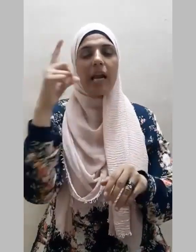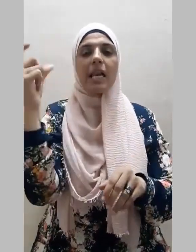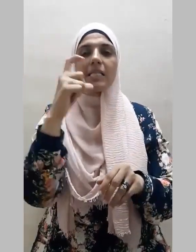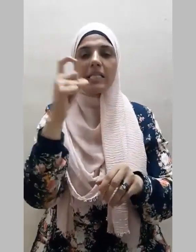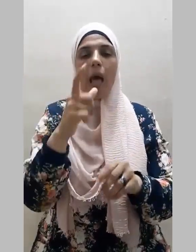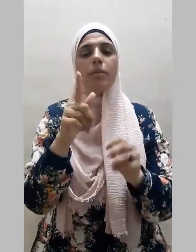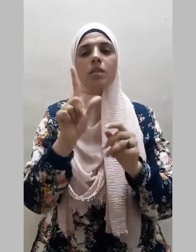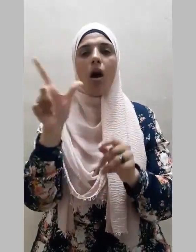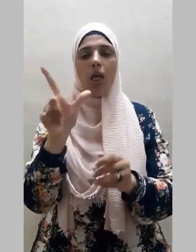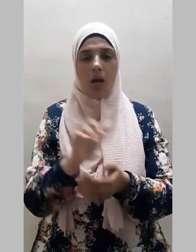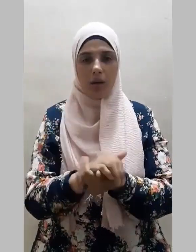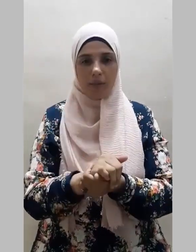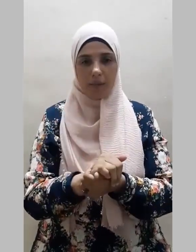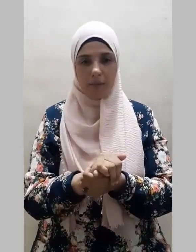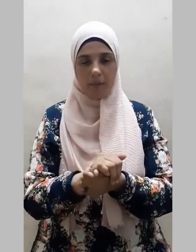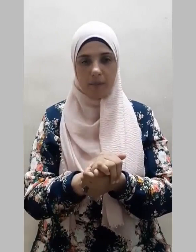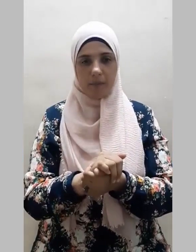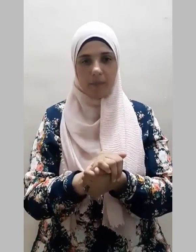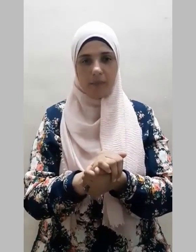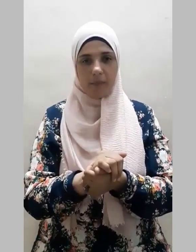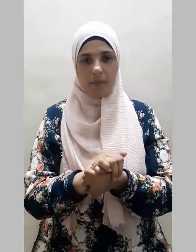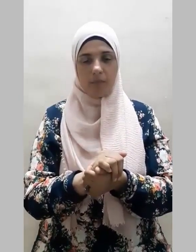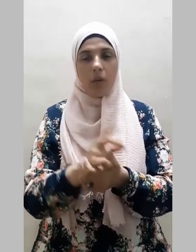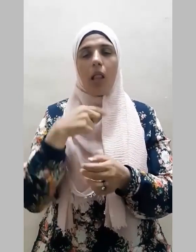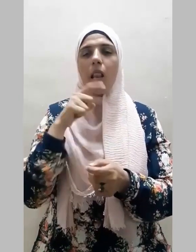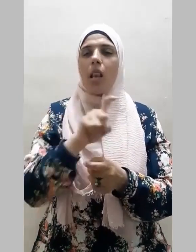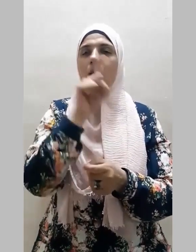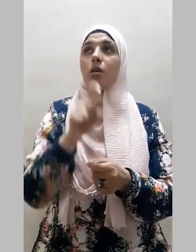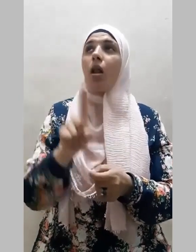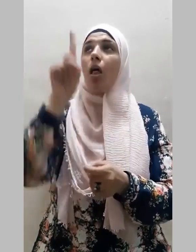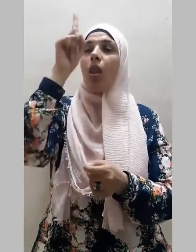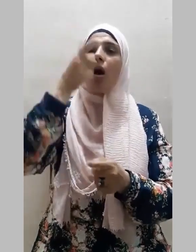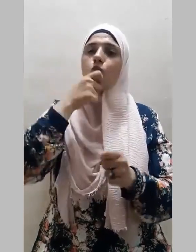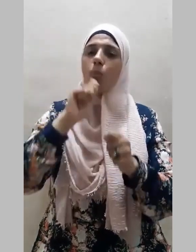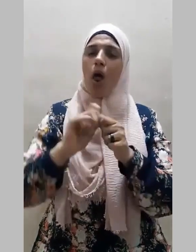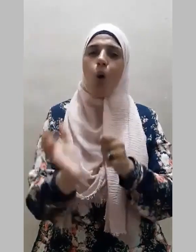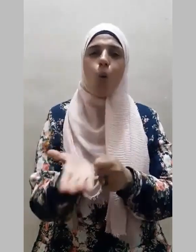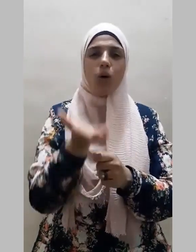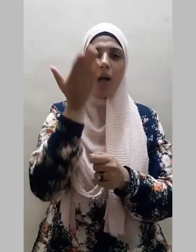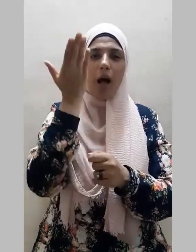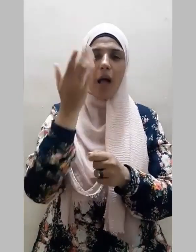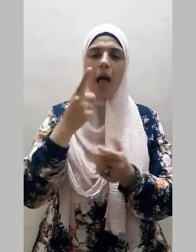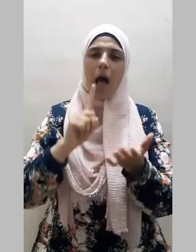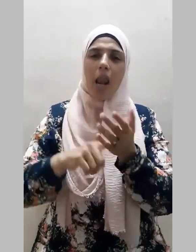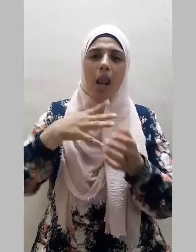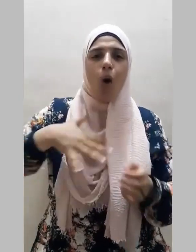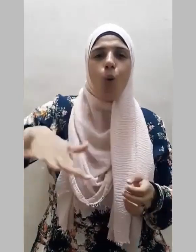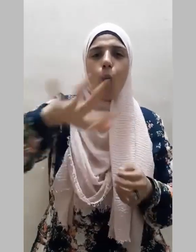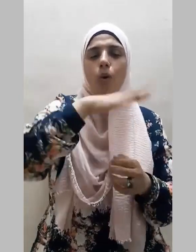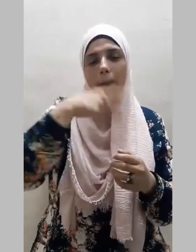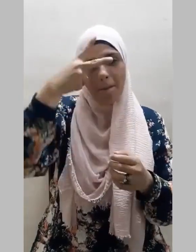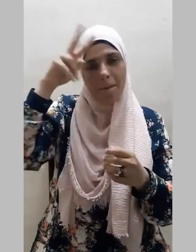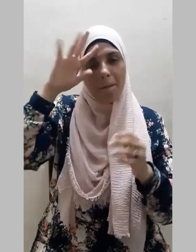الصحيح نسأل الله عز وجل أن نكون من هؤلاء العدود